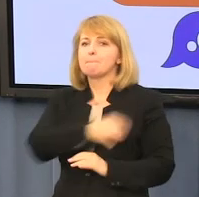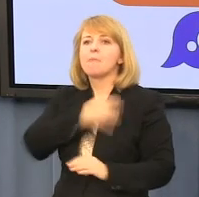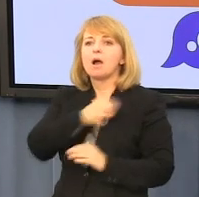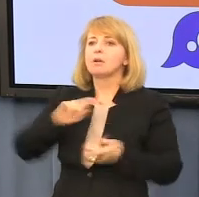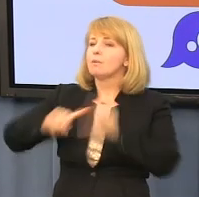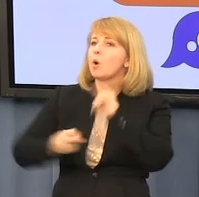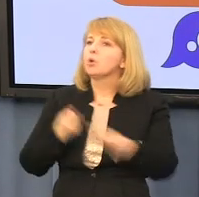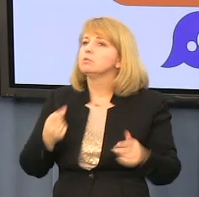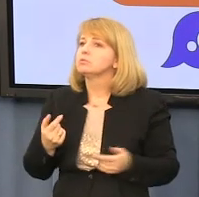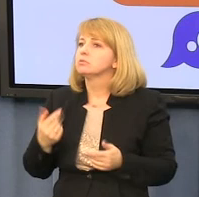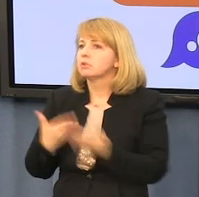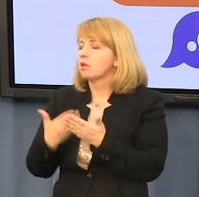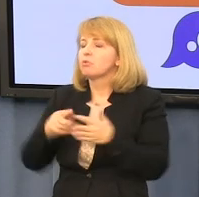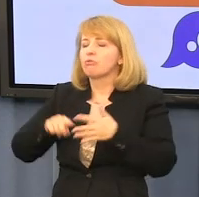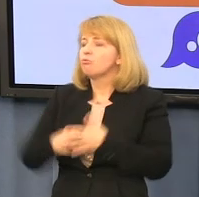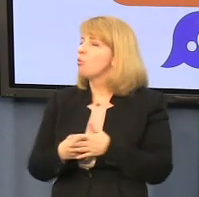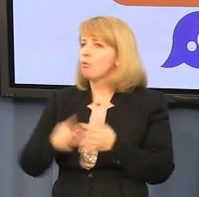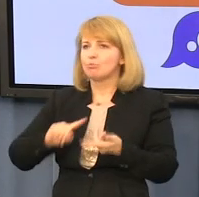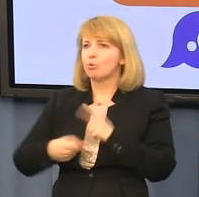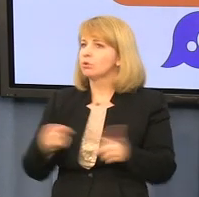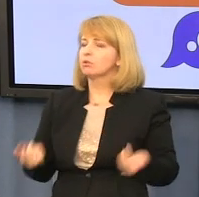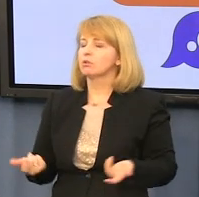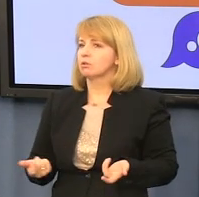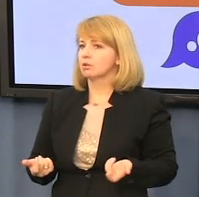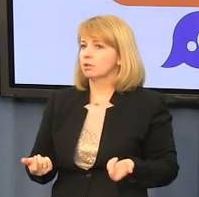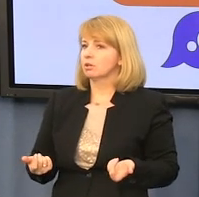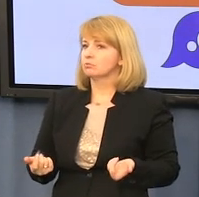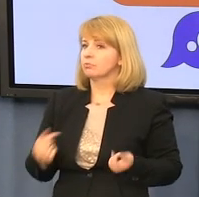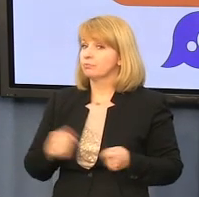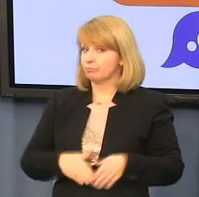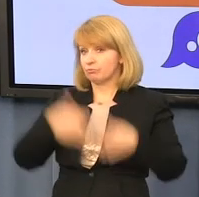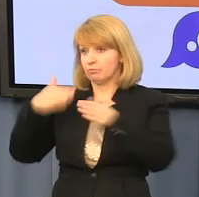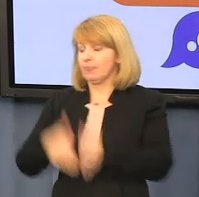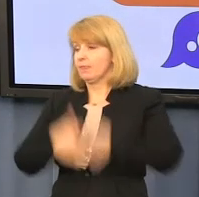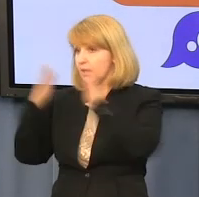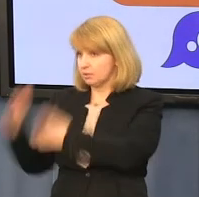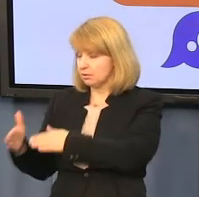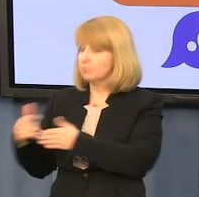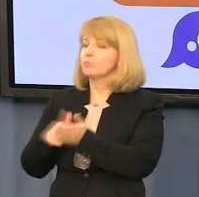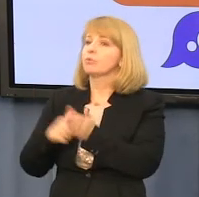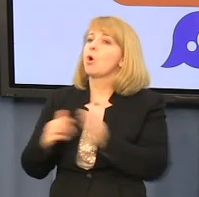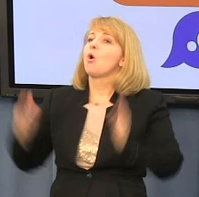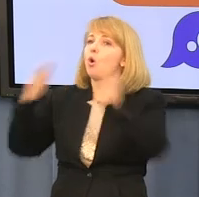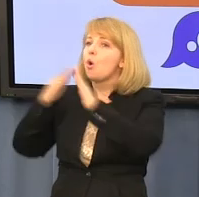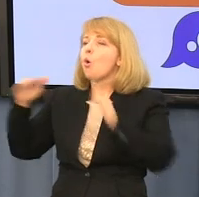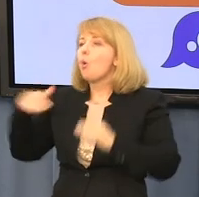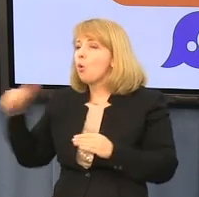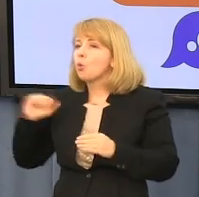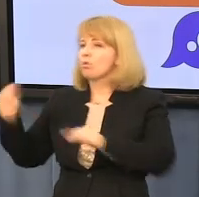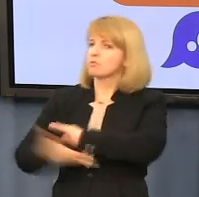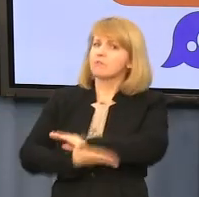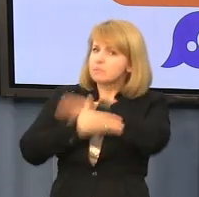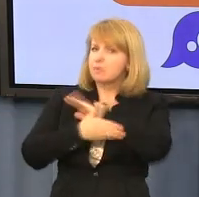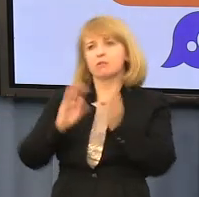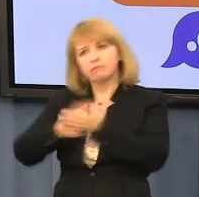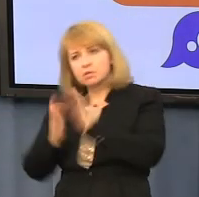ingerencją w politykę. I ostatnia rzecz, którą wynotowałem. Kościół wspiera ze wzajemnością